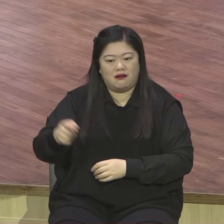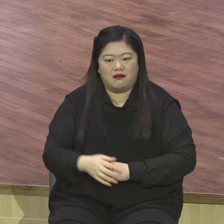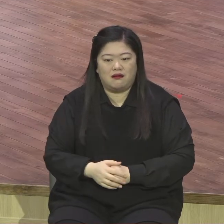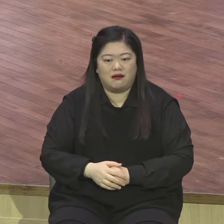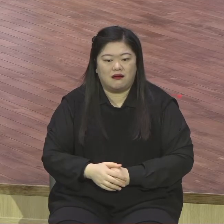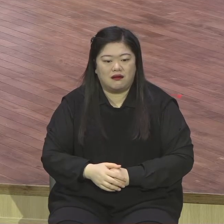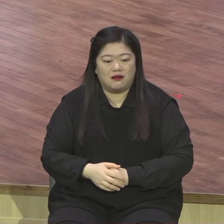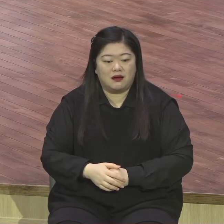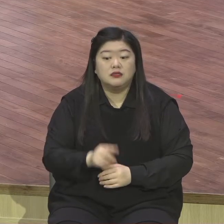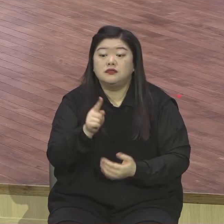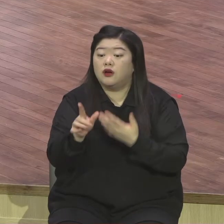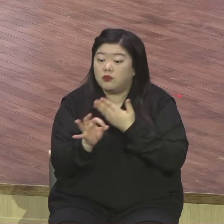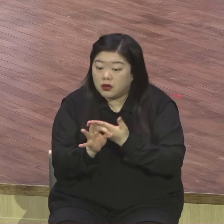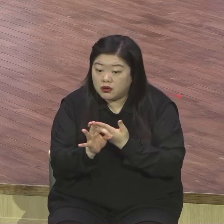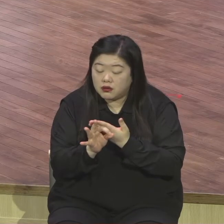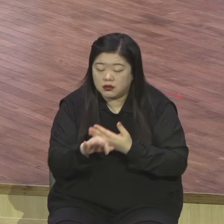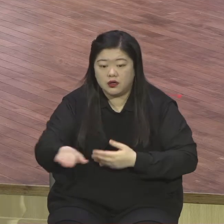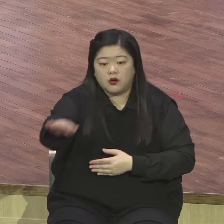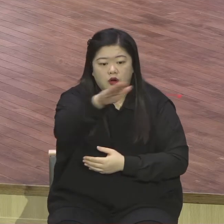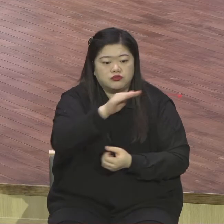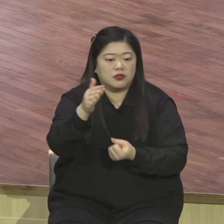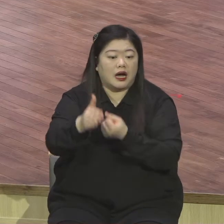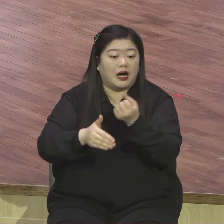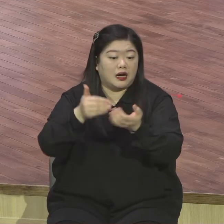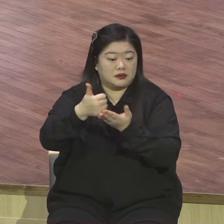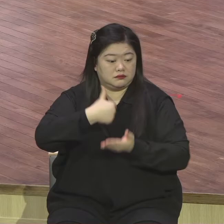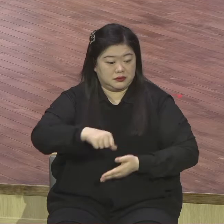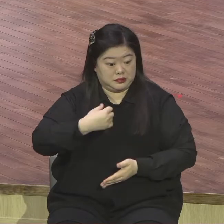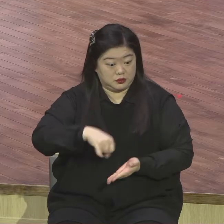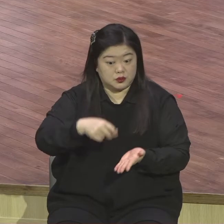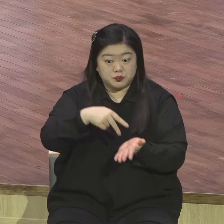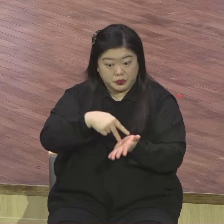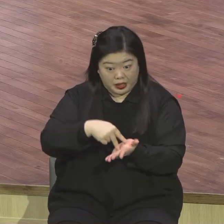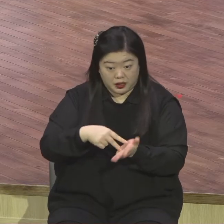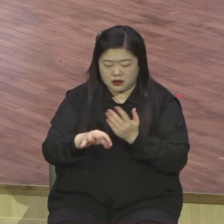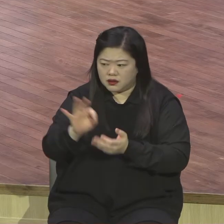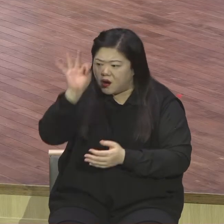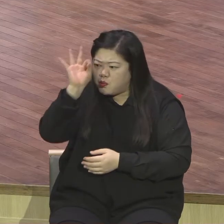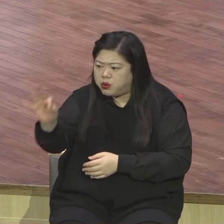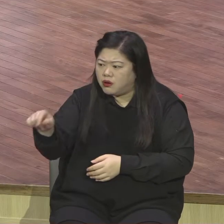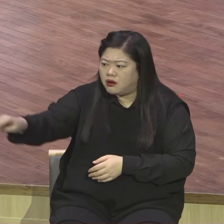어떻게 이 험한 풍파를 헤쳐나갈 수 있는지